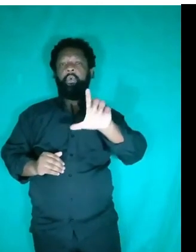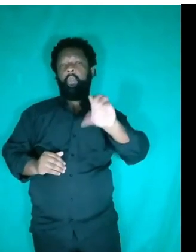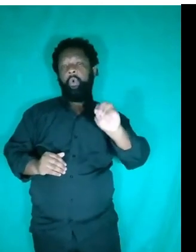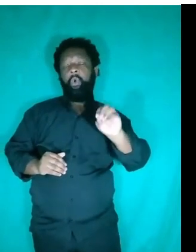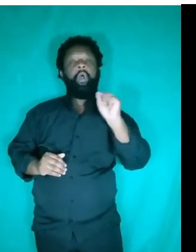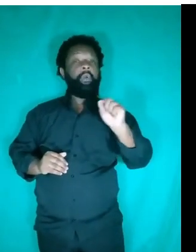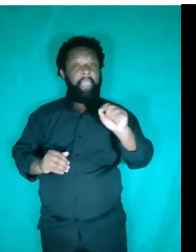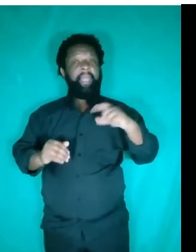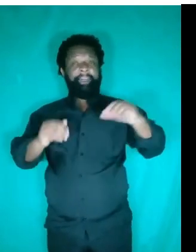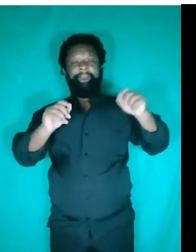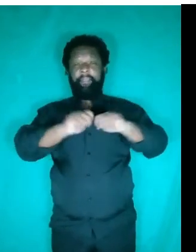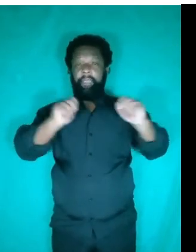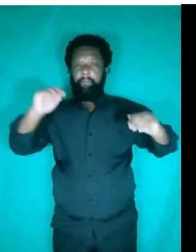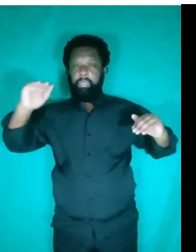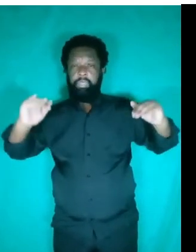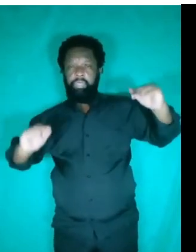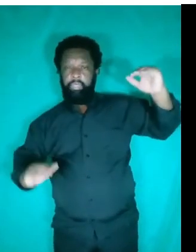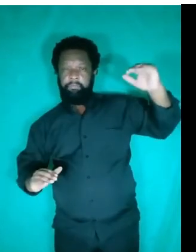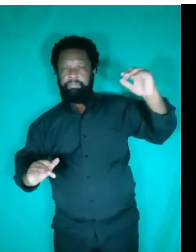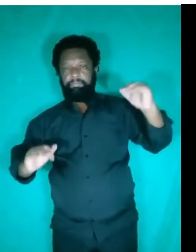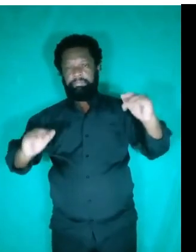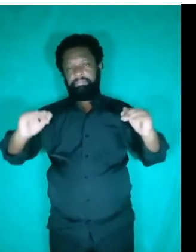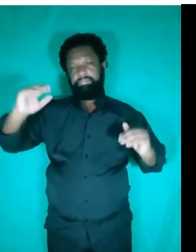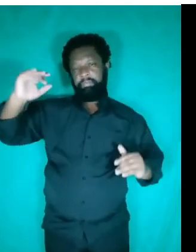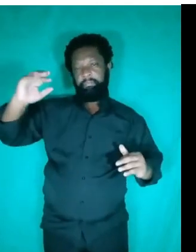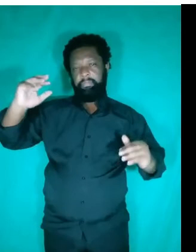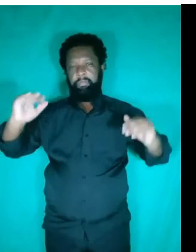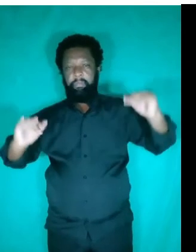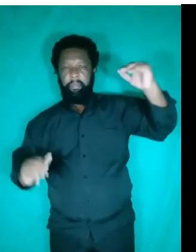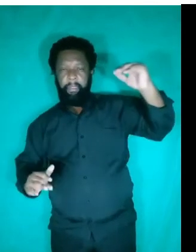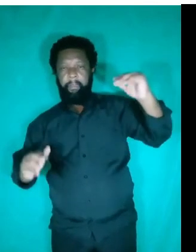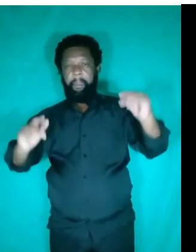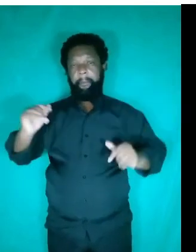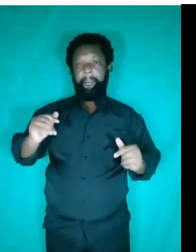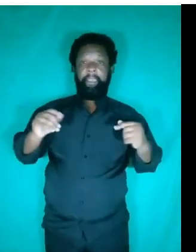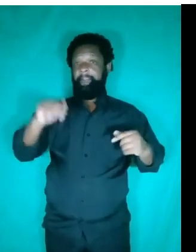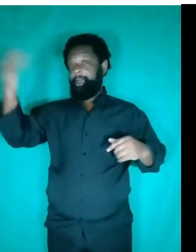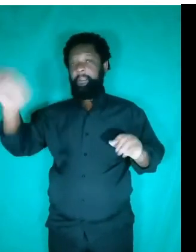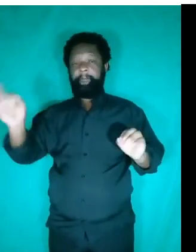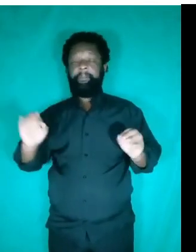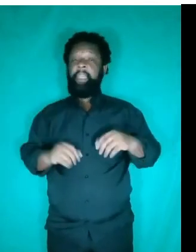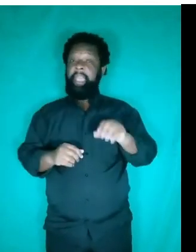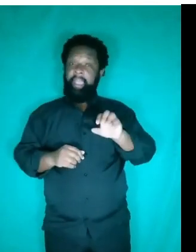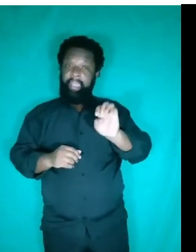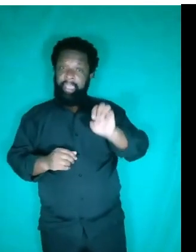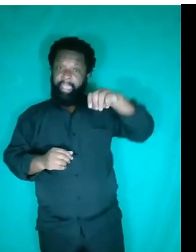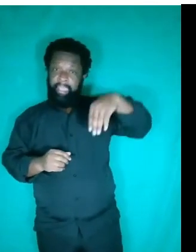a mobilidade desse fluido, que está confinado, né? Nas suas extremidades. O êmbolo, ele é semelhante